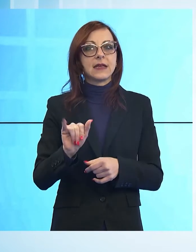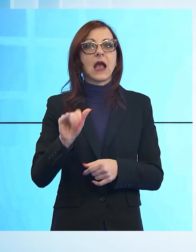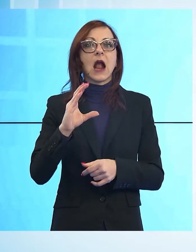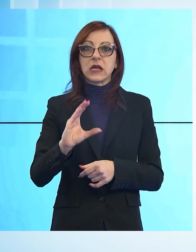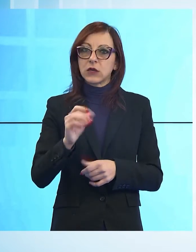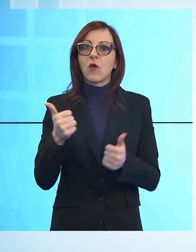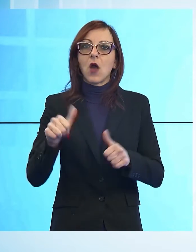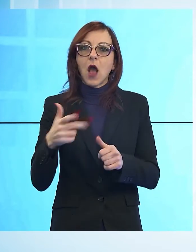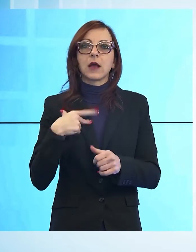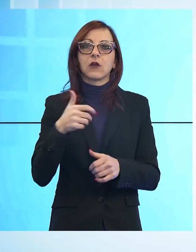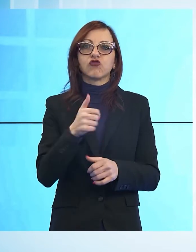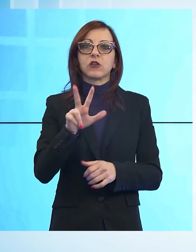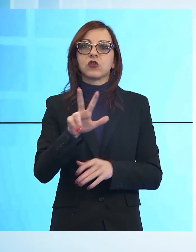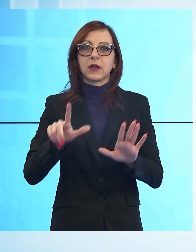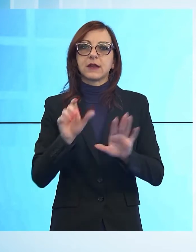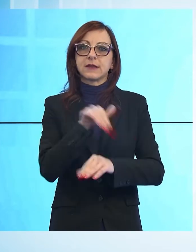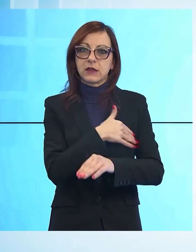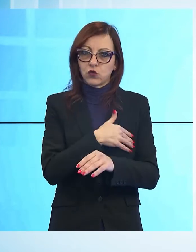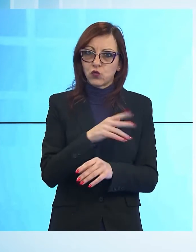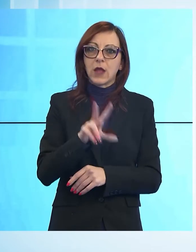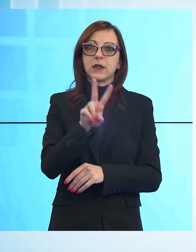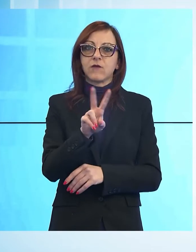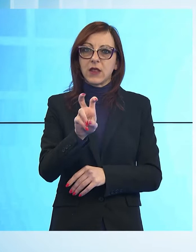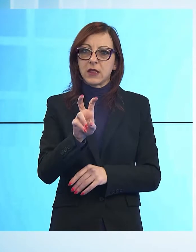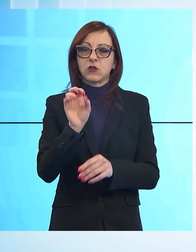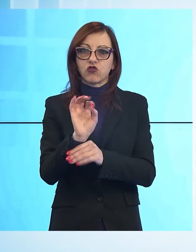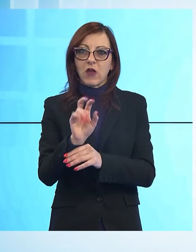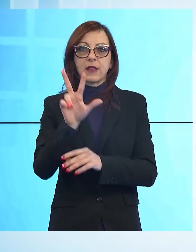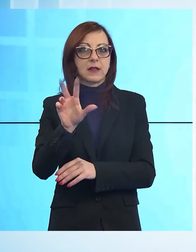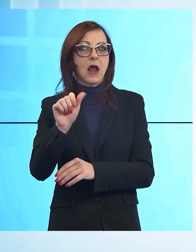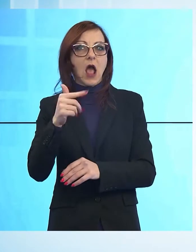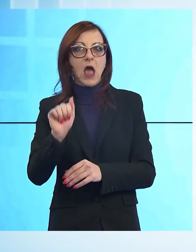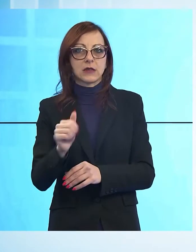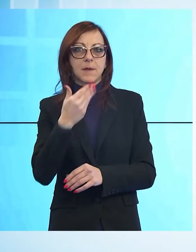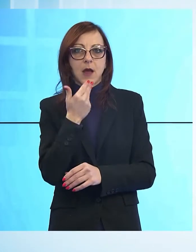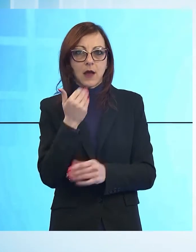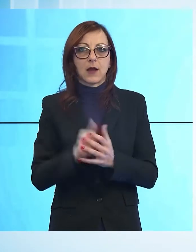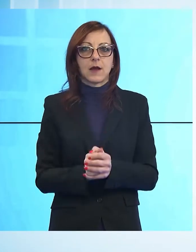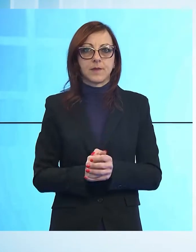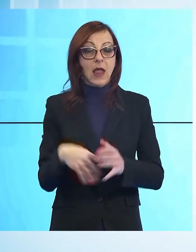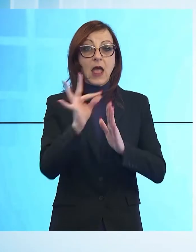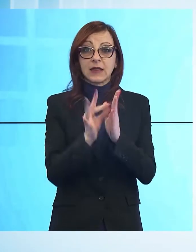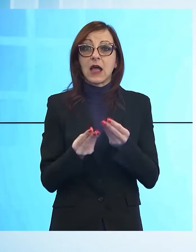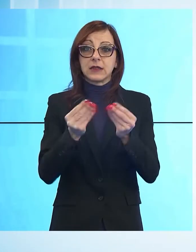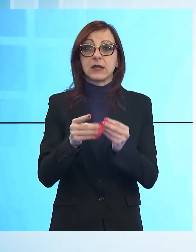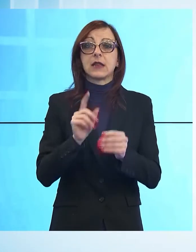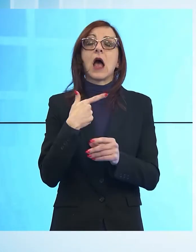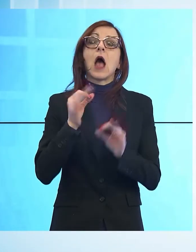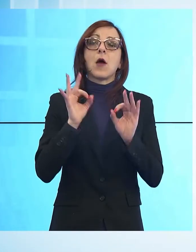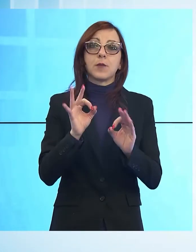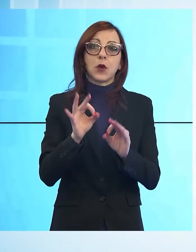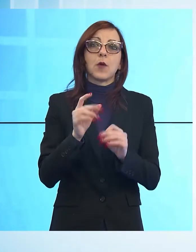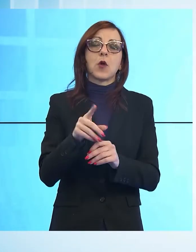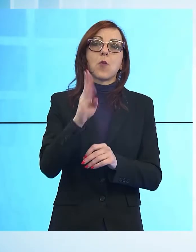137 alunni, 20 docenti e 3 ATA. Sono solo alcuni dei dati riferiti dal provveditore agli studi della provincia di Lucca e Massa Carrara